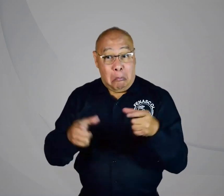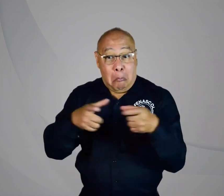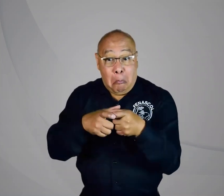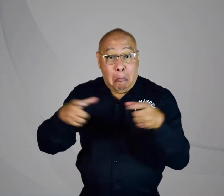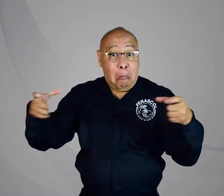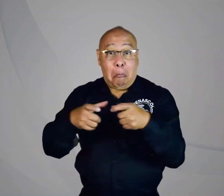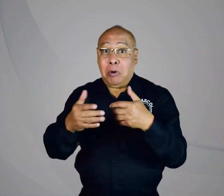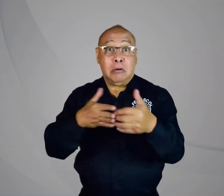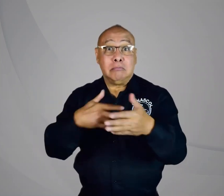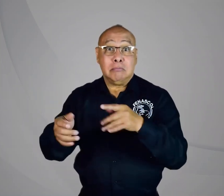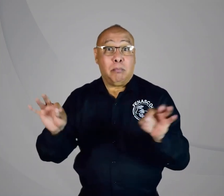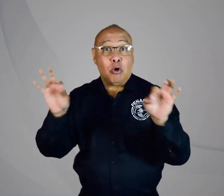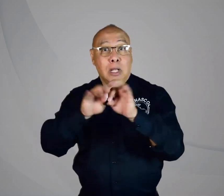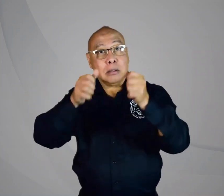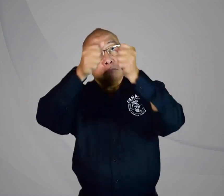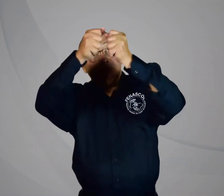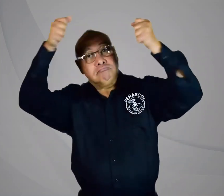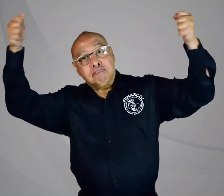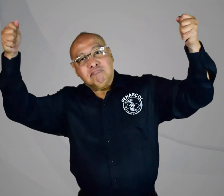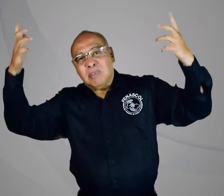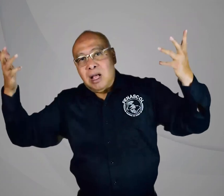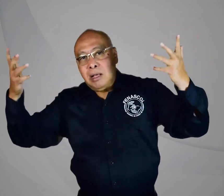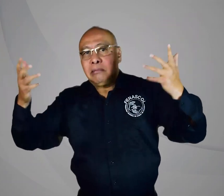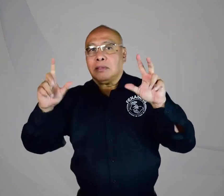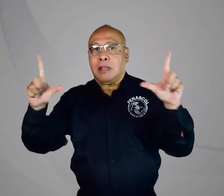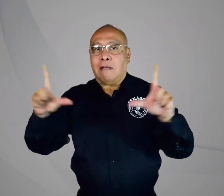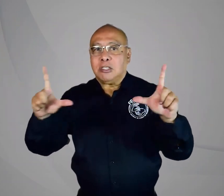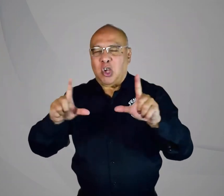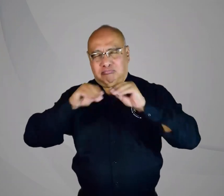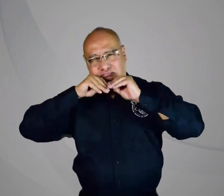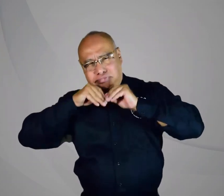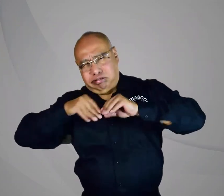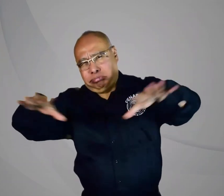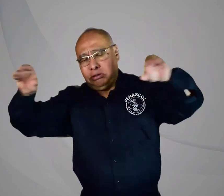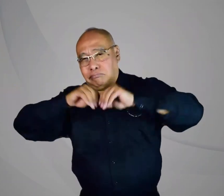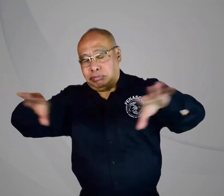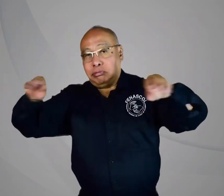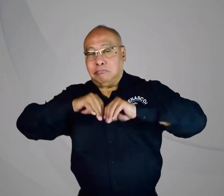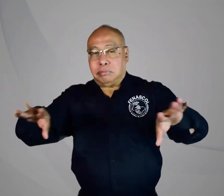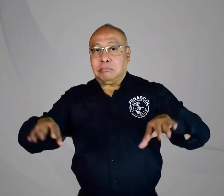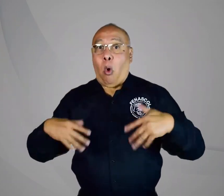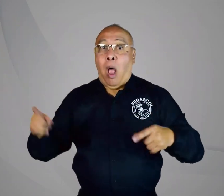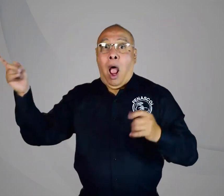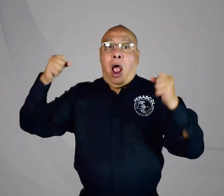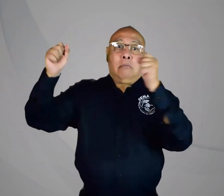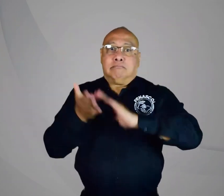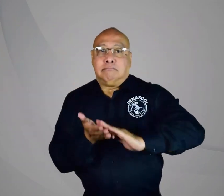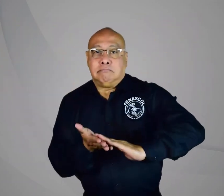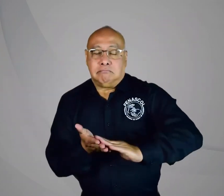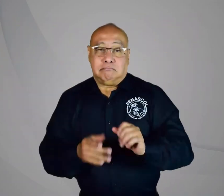cantidad de personas que participaron, no importó. Realmente, para nosotros es importante hacerlo visible, porque en televisión sí nos vieron,